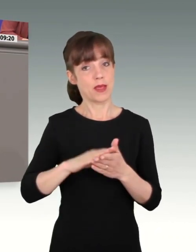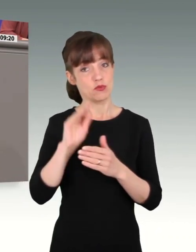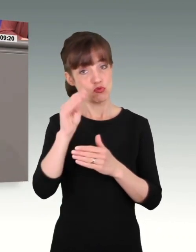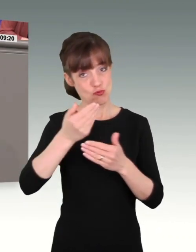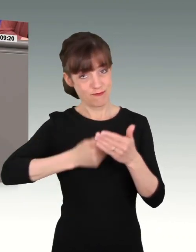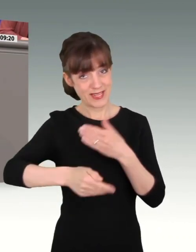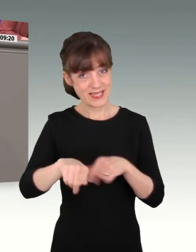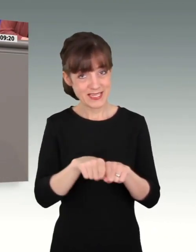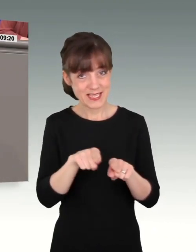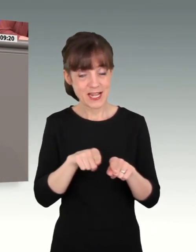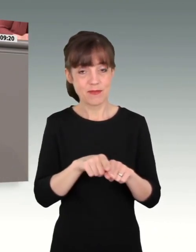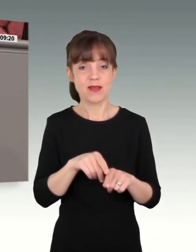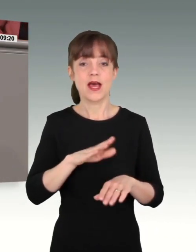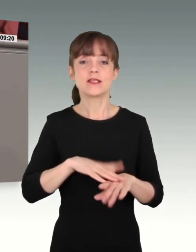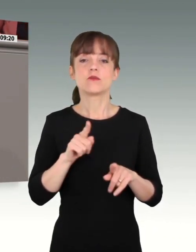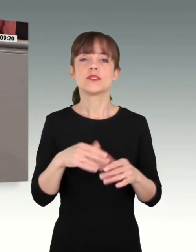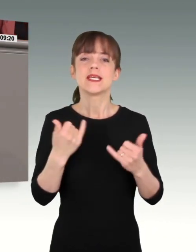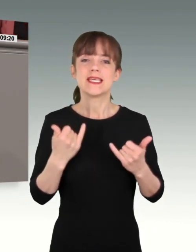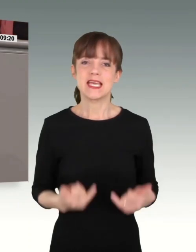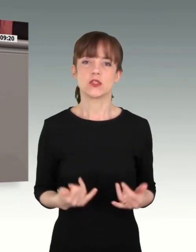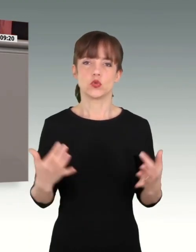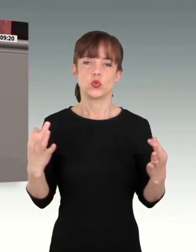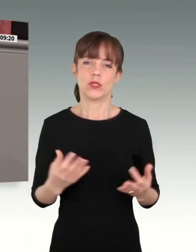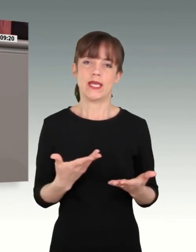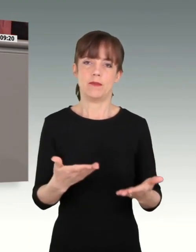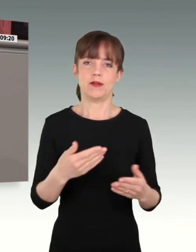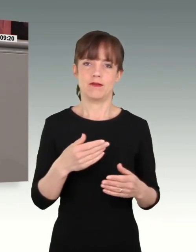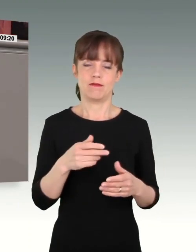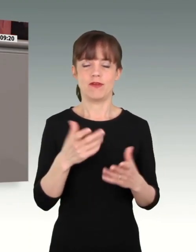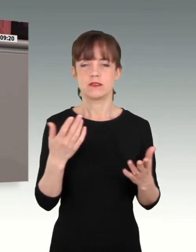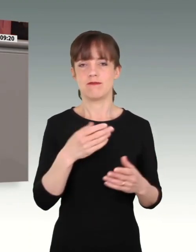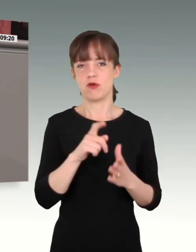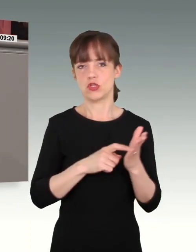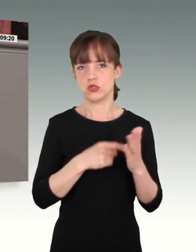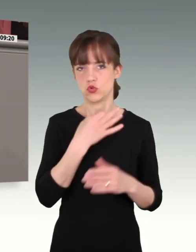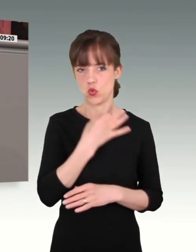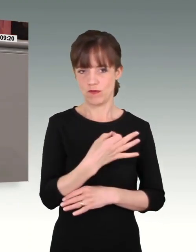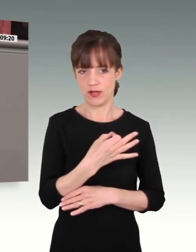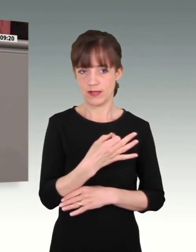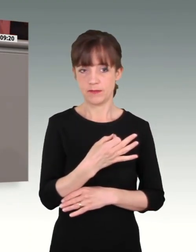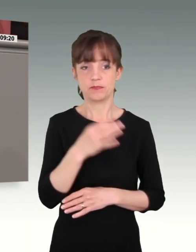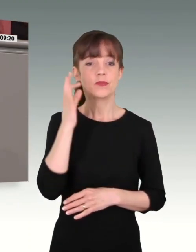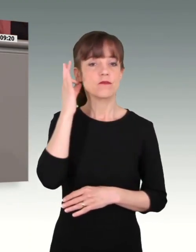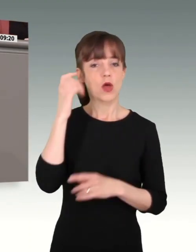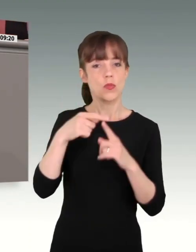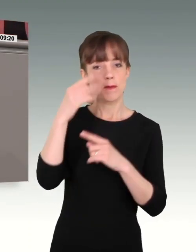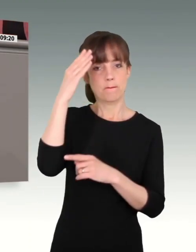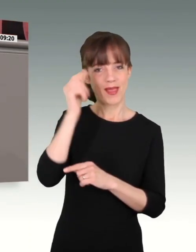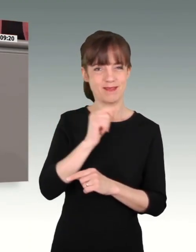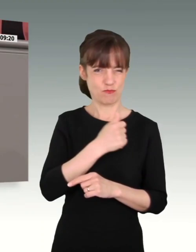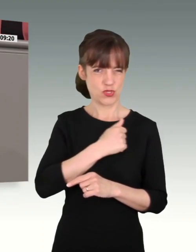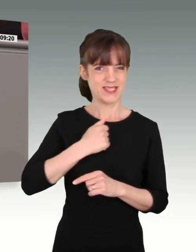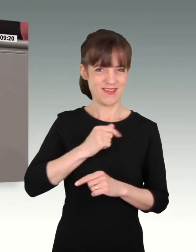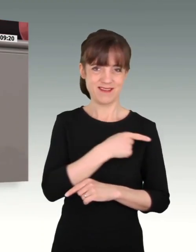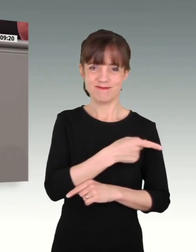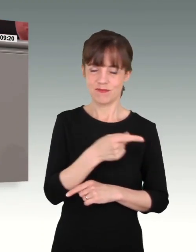müssen wir jetzt die notwendigen Voraussetzungen schaffen. Die Frauen und Männer in der Bundeswehr sind froh, die Wehrbeauftragte an ihrer Seite